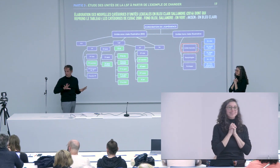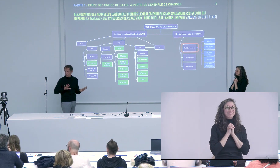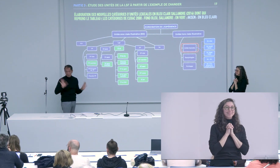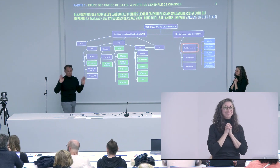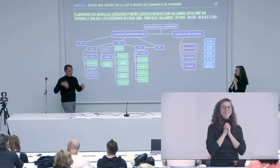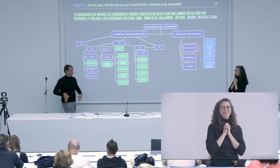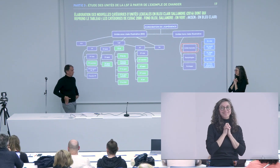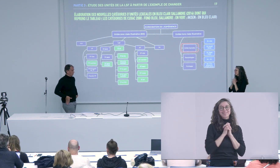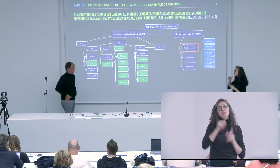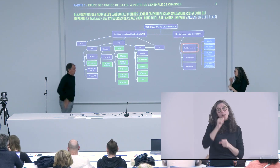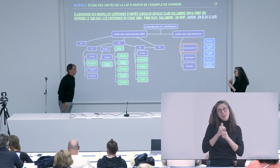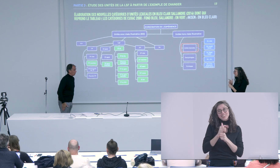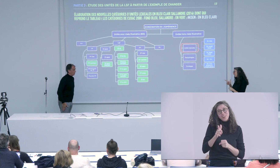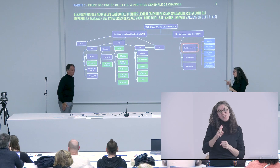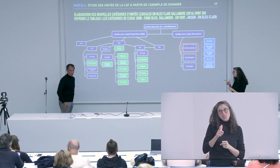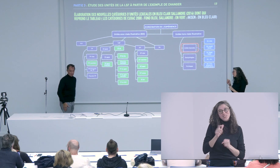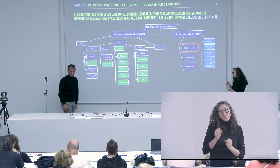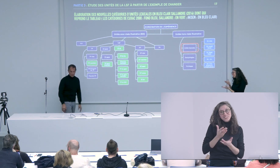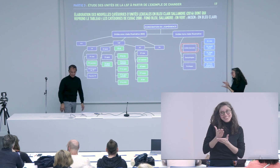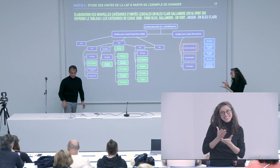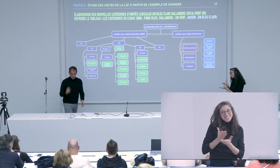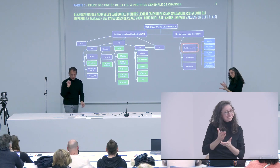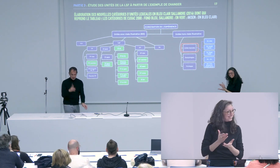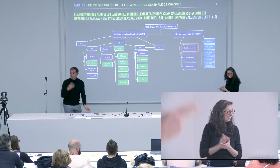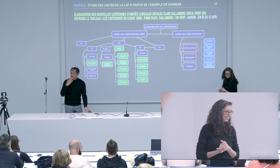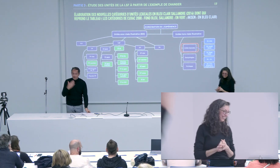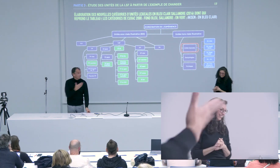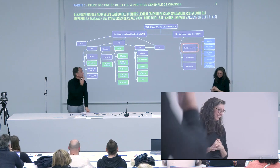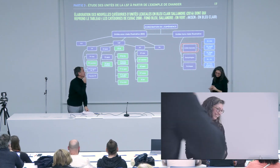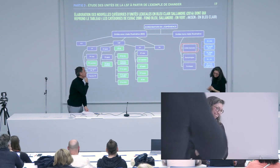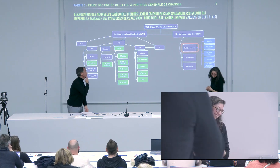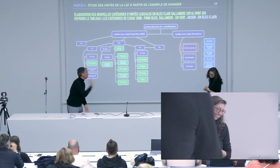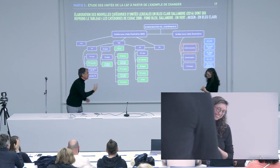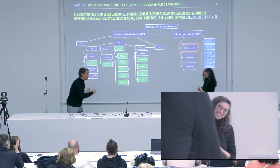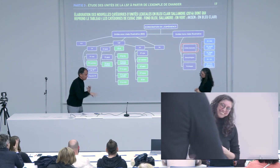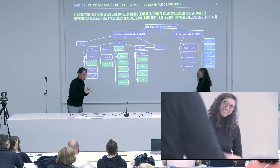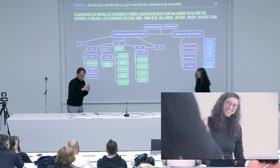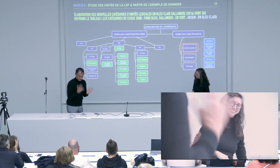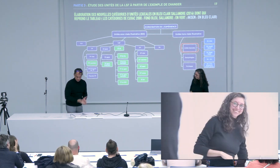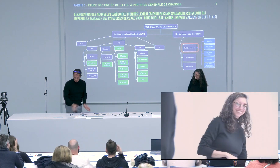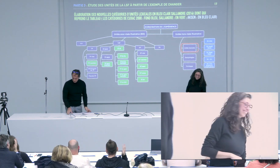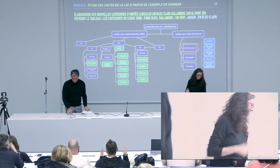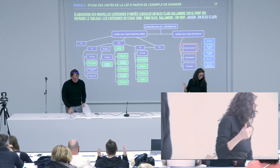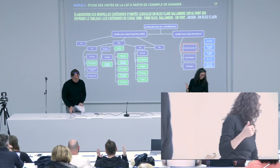'est possible ? bon non donc j'en reste là mais on pourra en rediscuter tous les deux